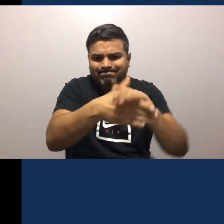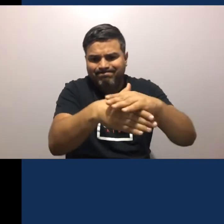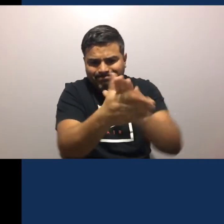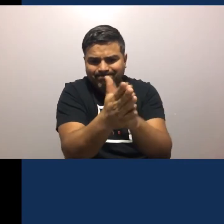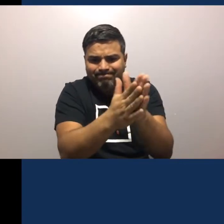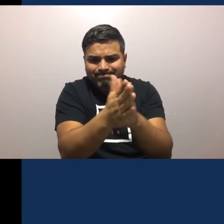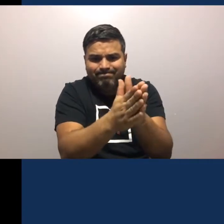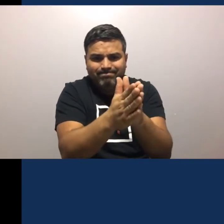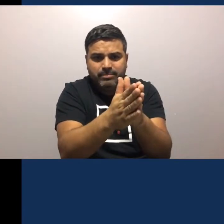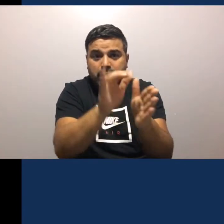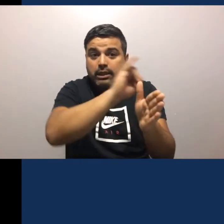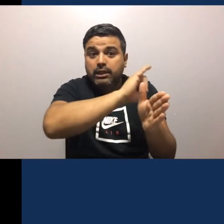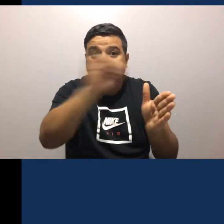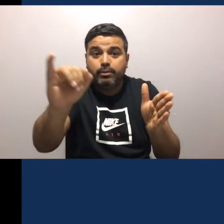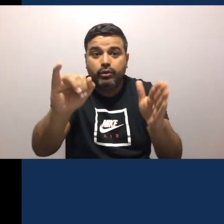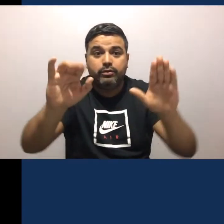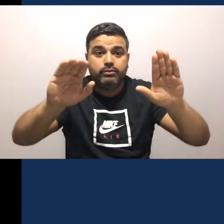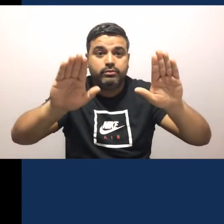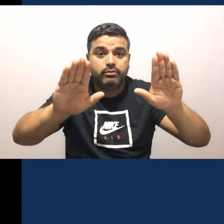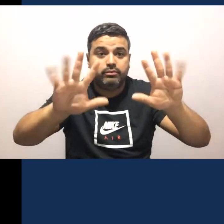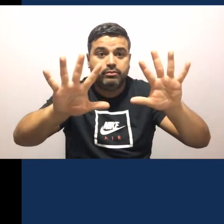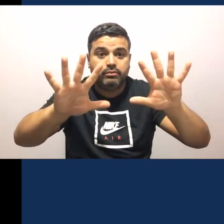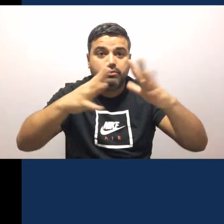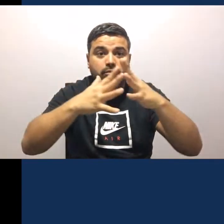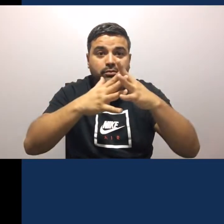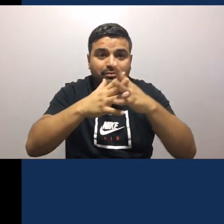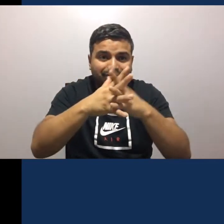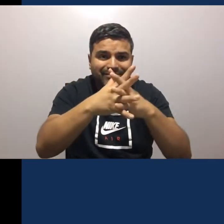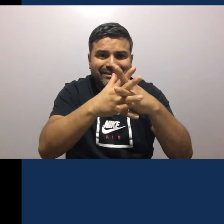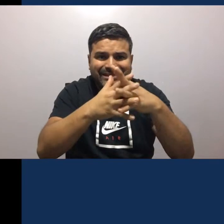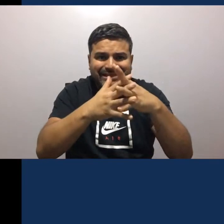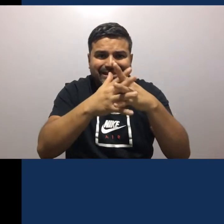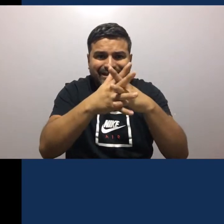las palmas de la mano Luego, entre los dedos